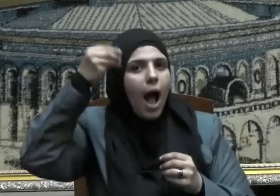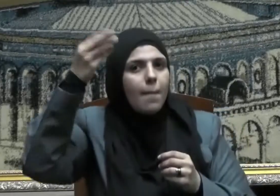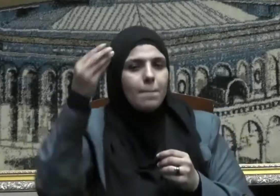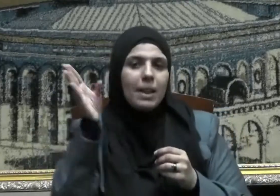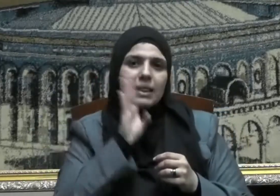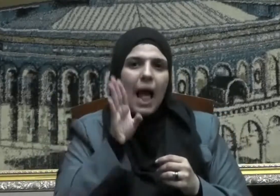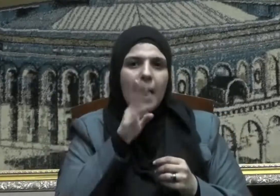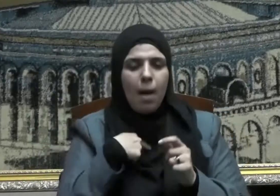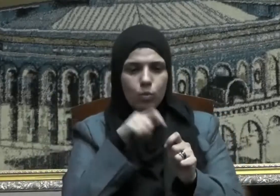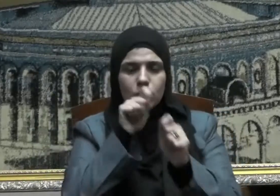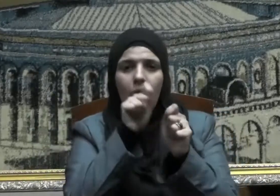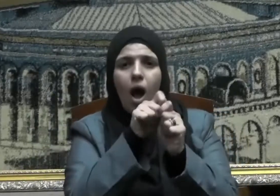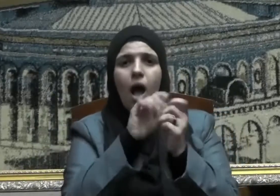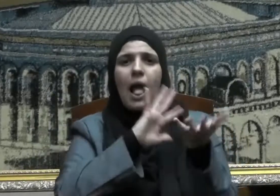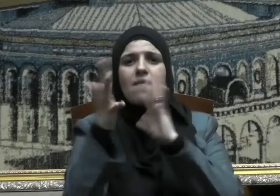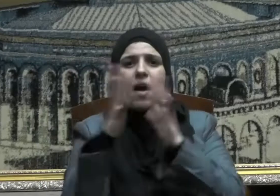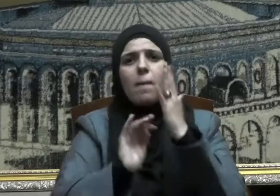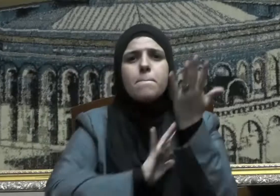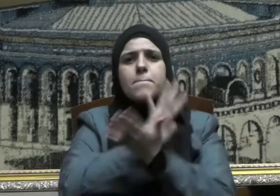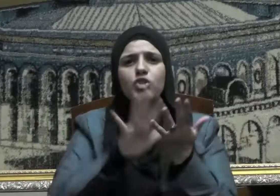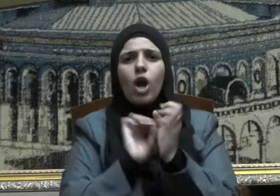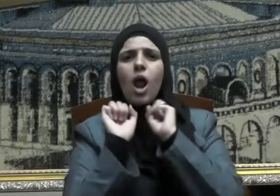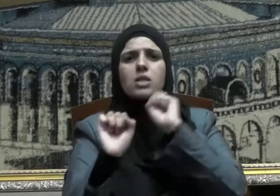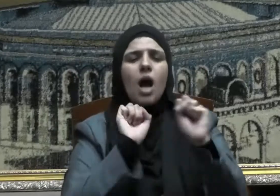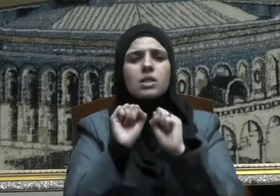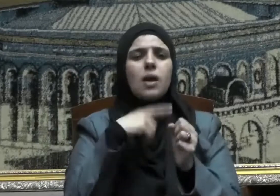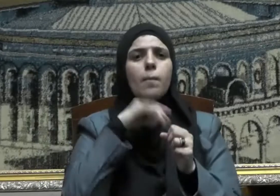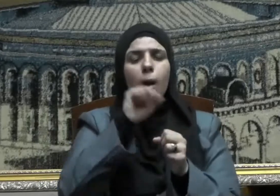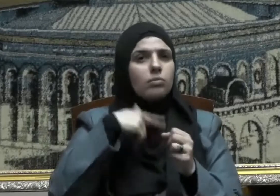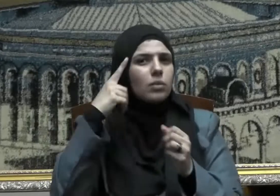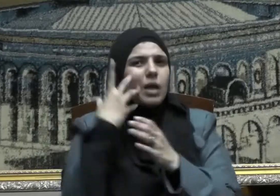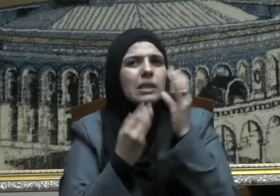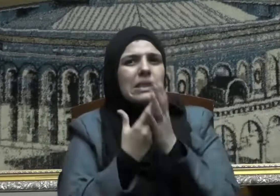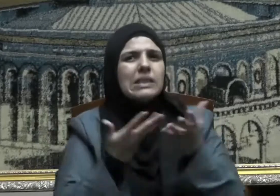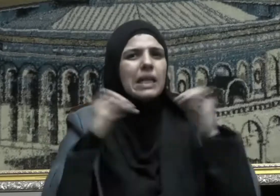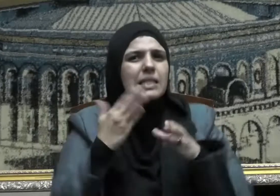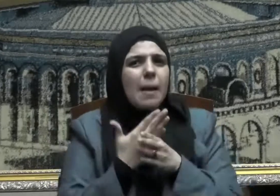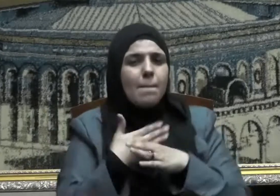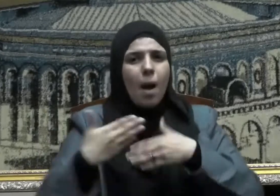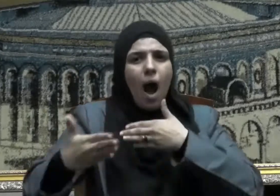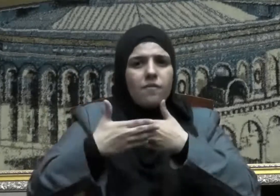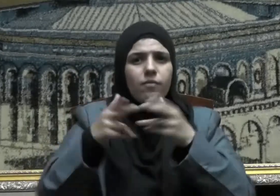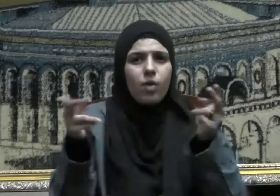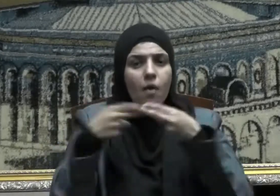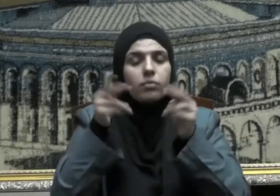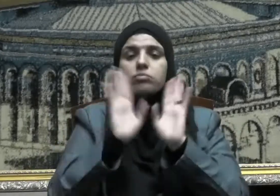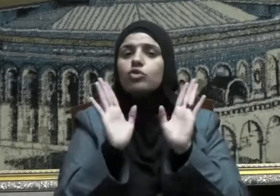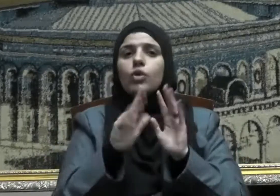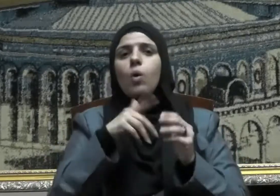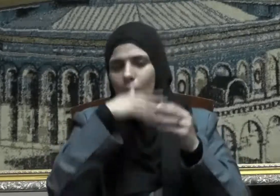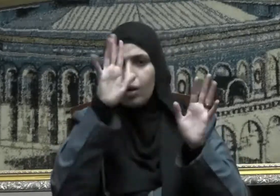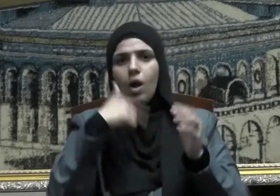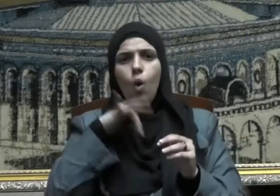العلم في معالجة قضاياها السكانية وأن الساعة